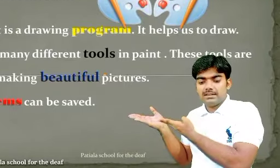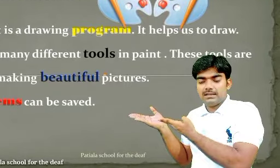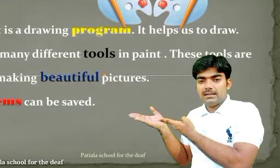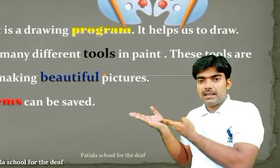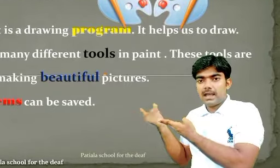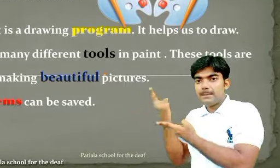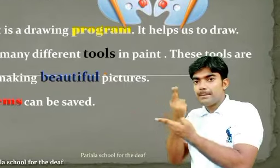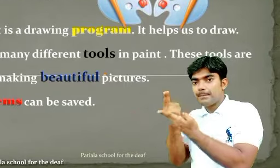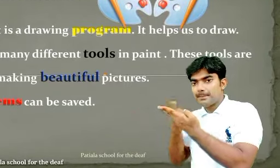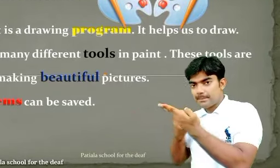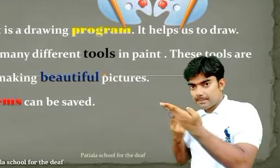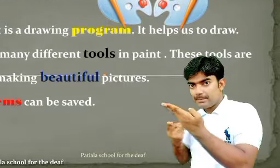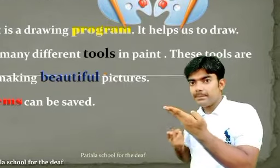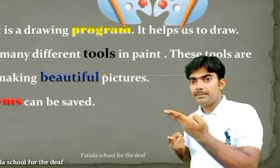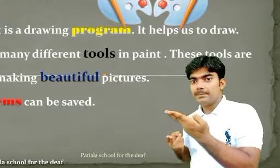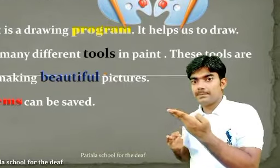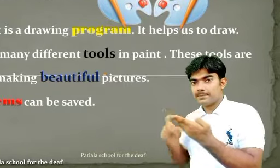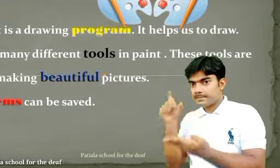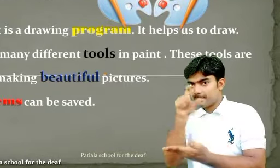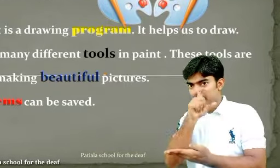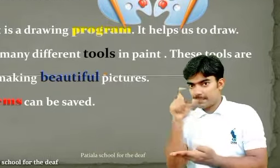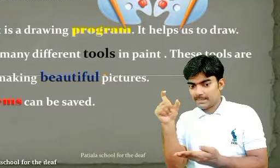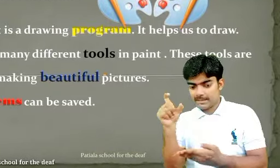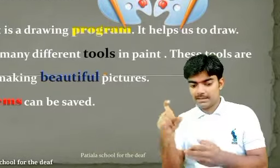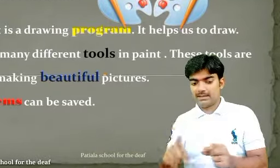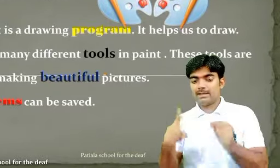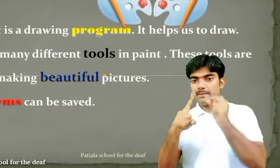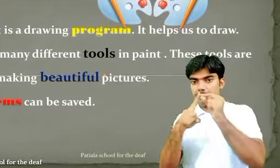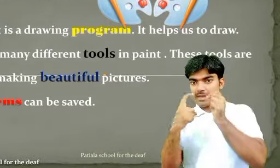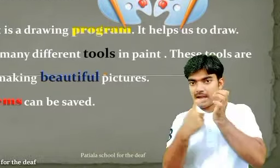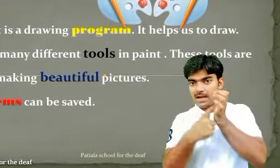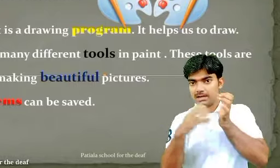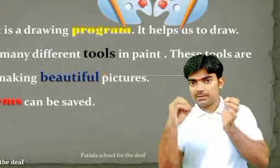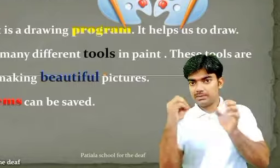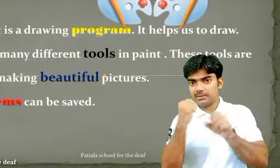There are many different tools in paint